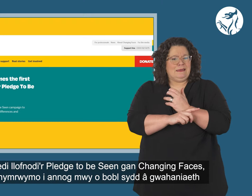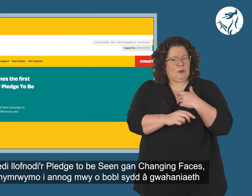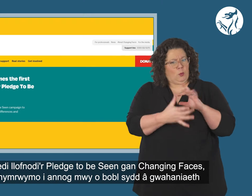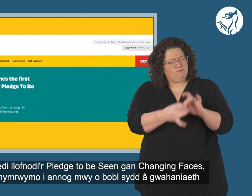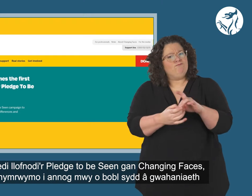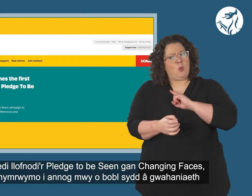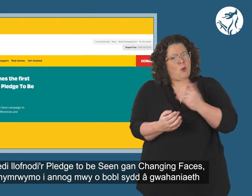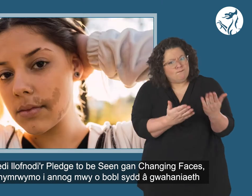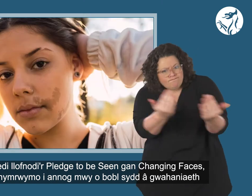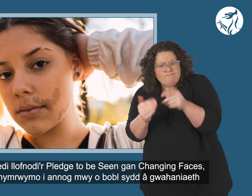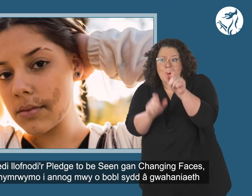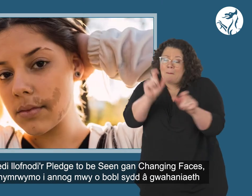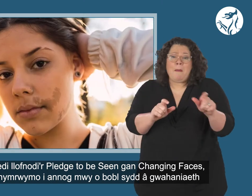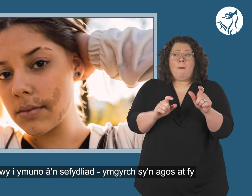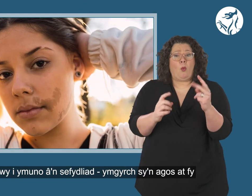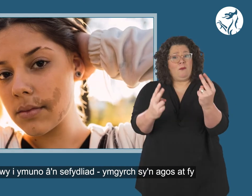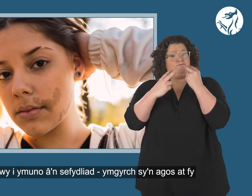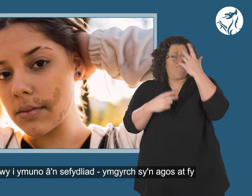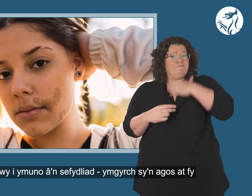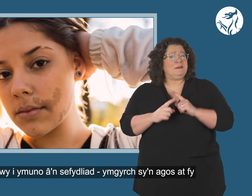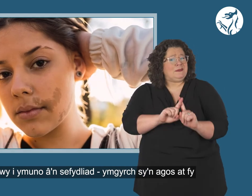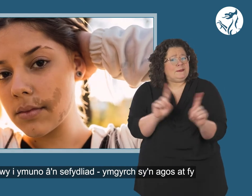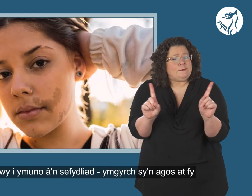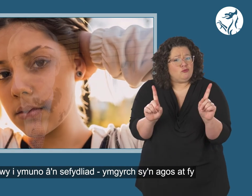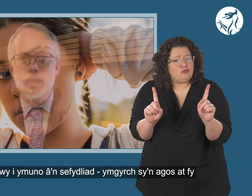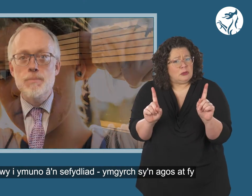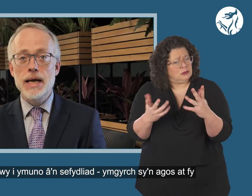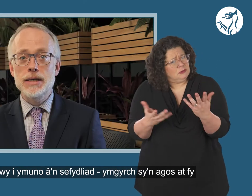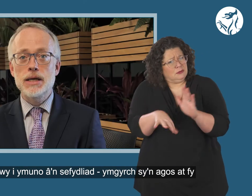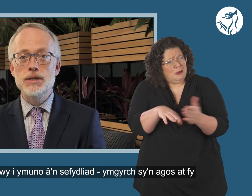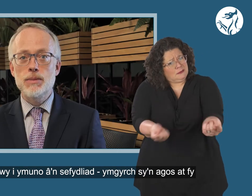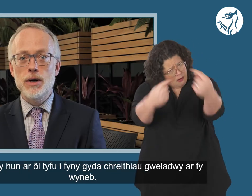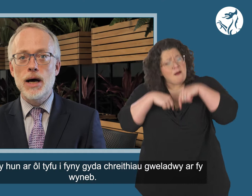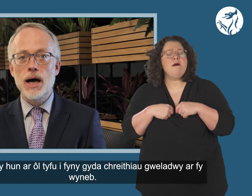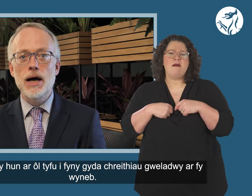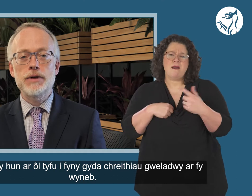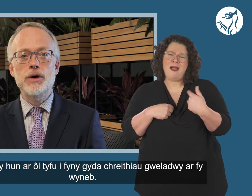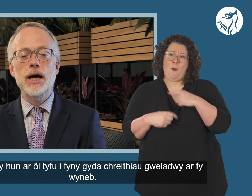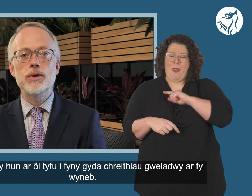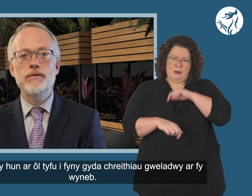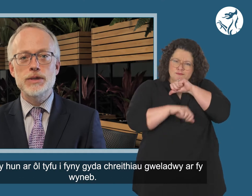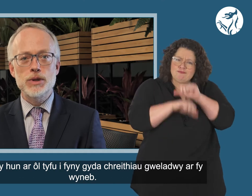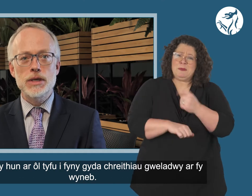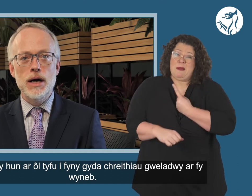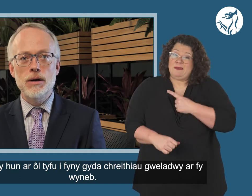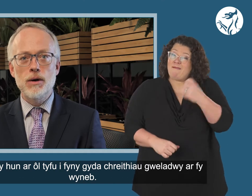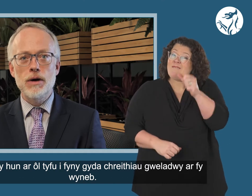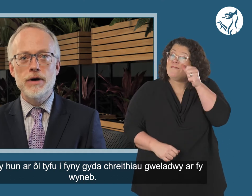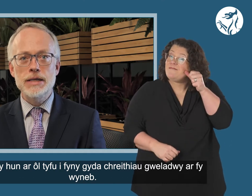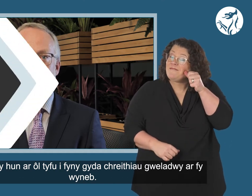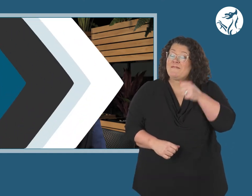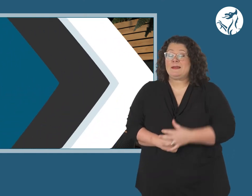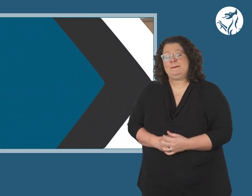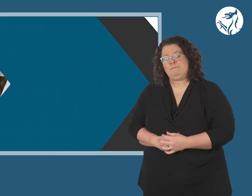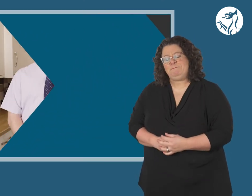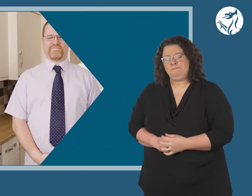seen, which commits us to encourage more people with a visible difference to join our organisation, a campaign that's close to my own heart after growing up with a visible scar on my